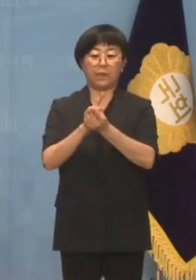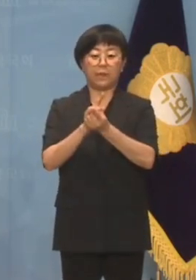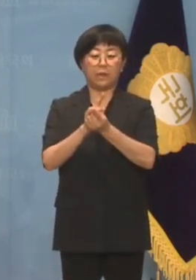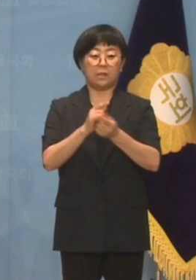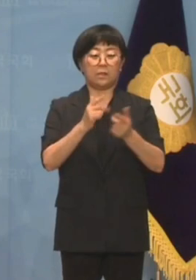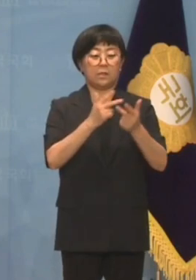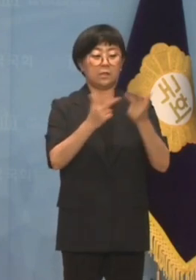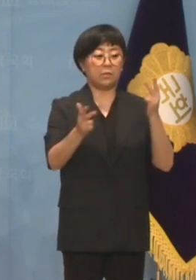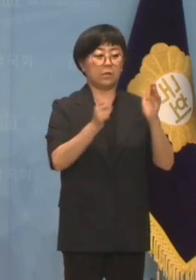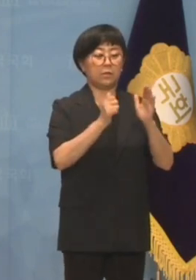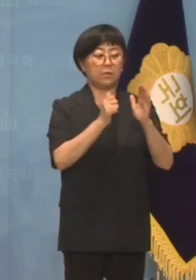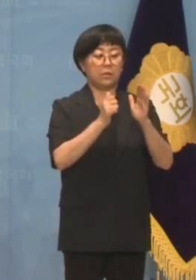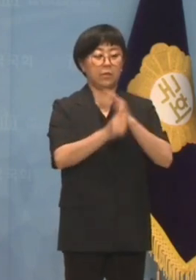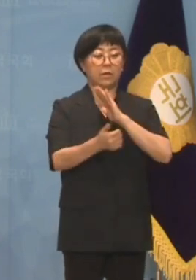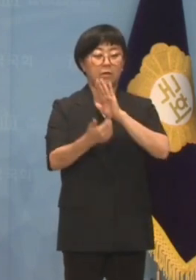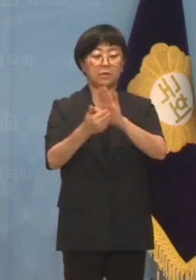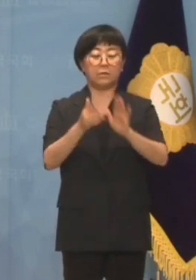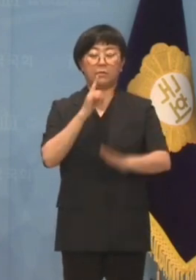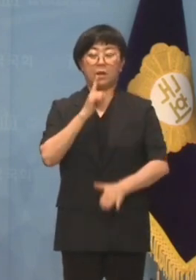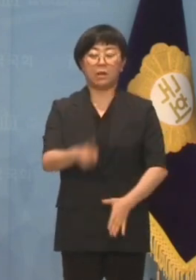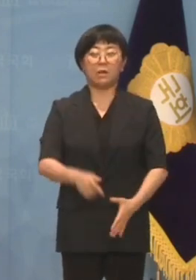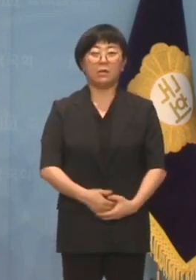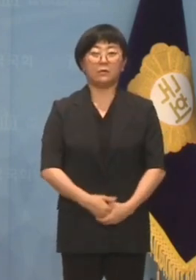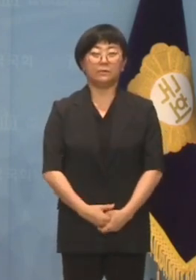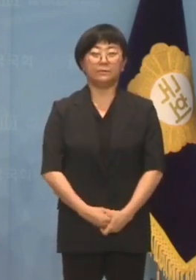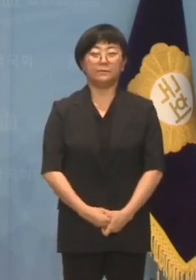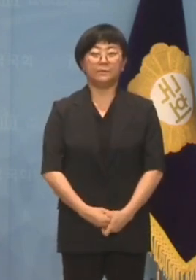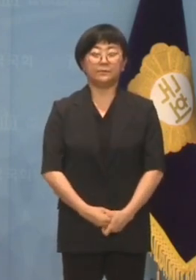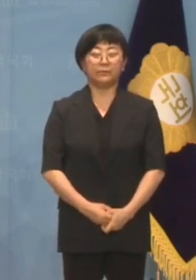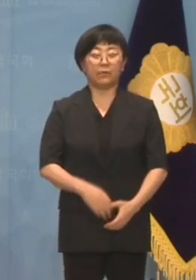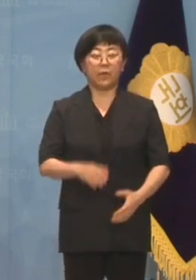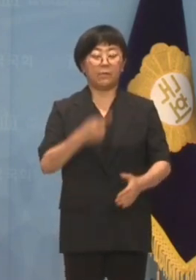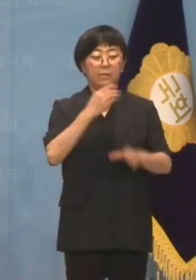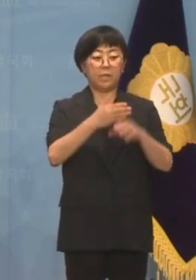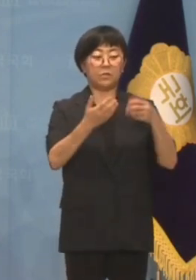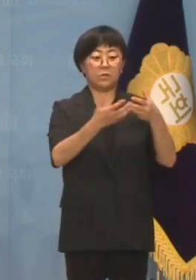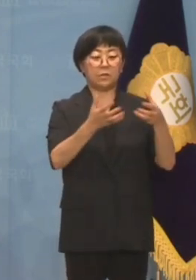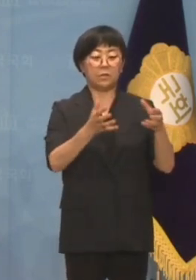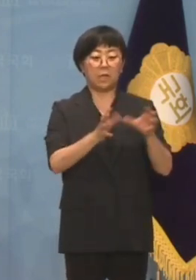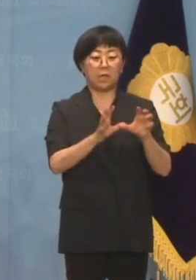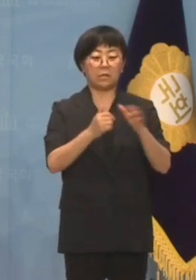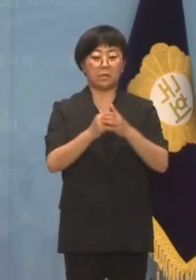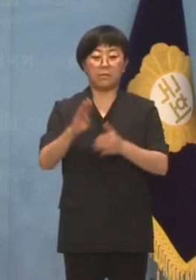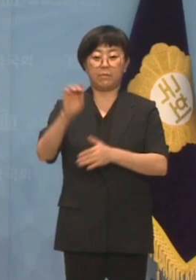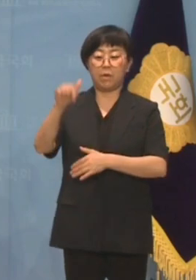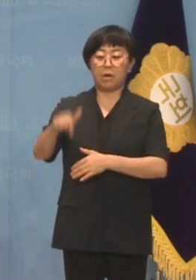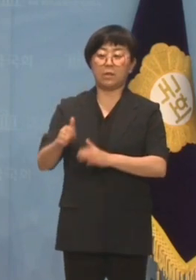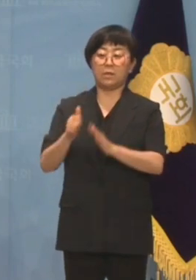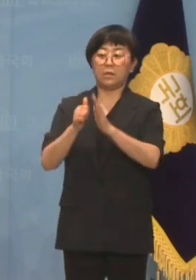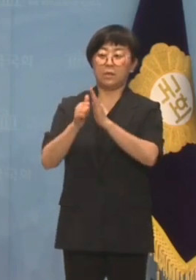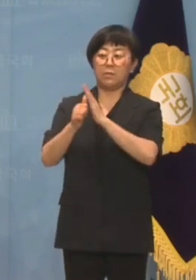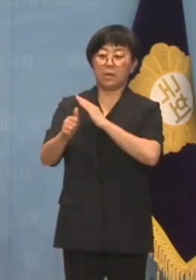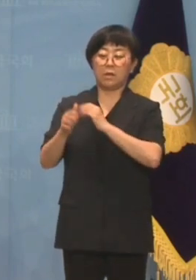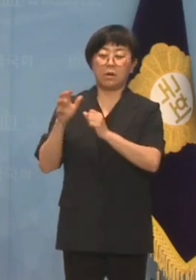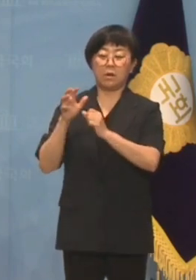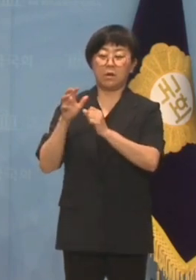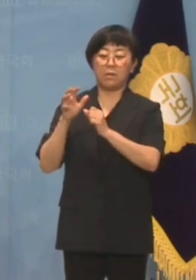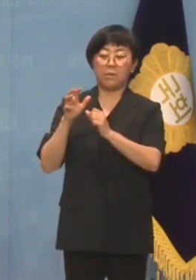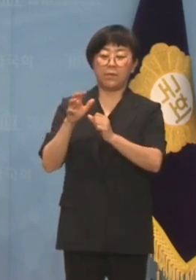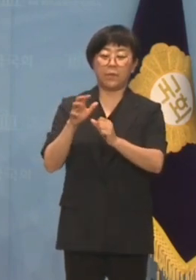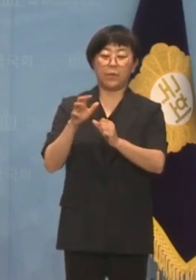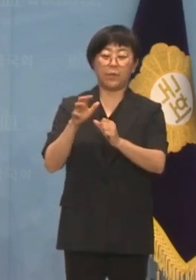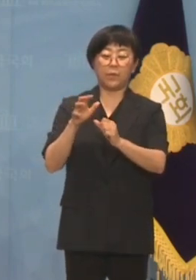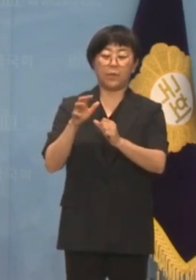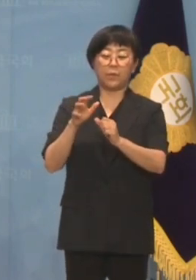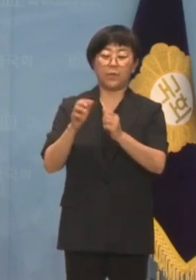이재명 대표를 의식해 거절했다고 하는데 민주당이 의총에서 박광훈 원내대표를 압도적으로